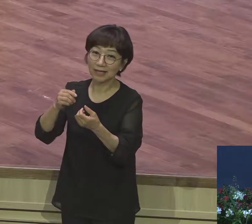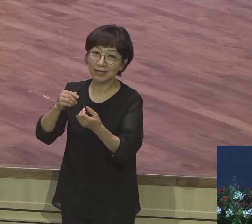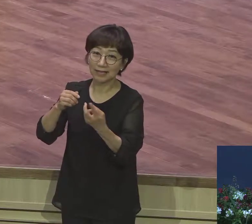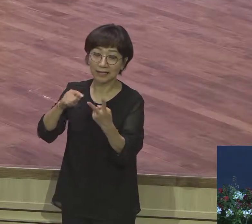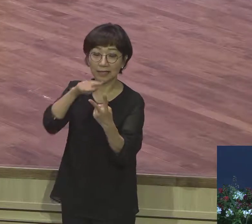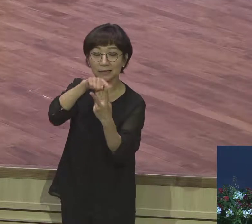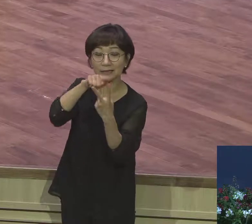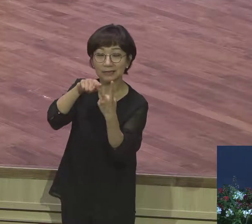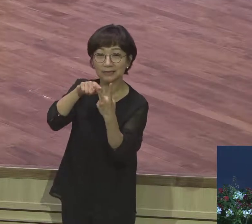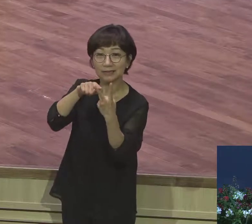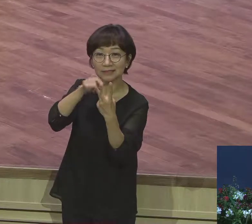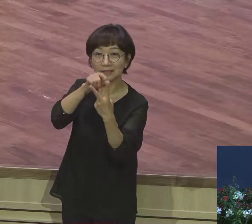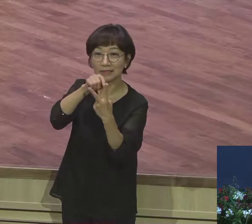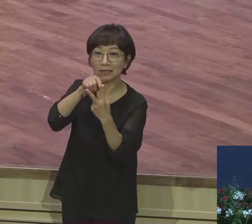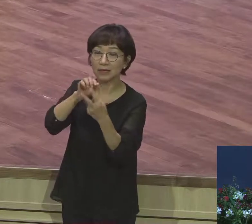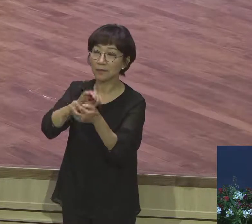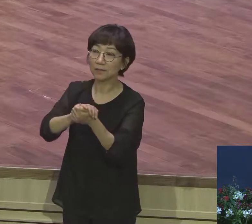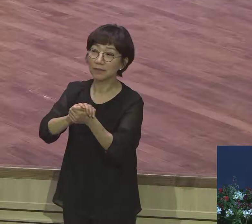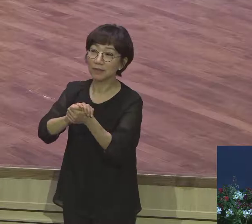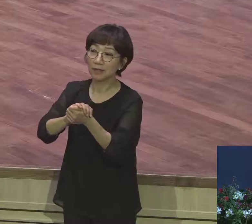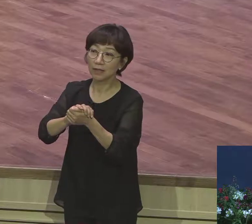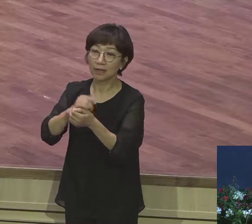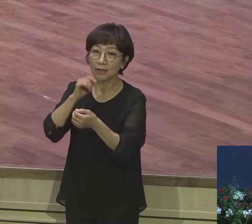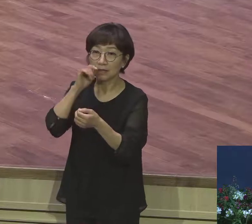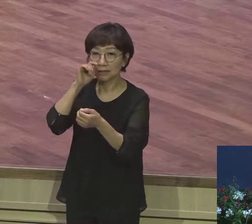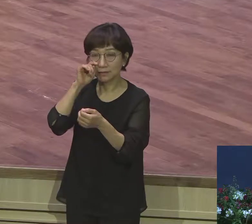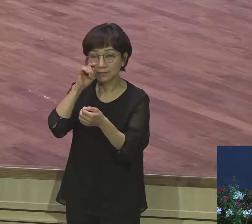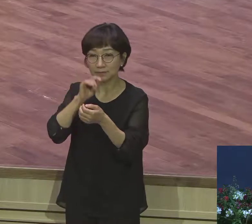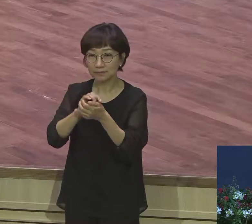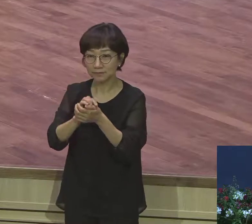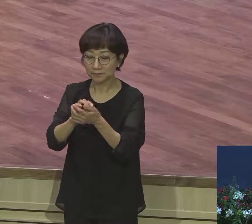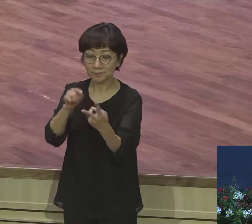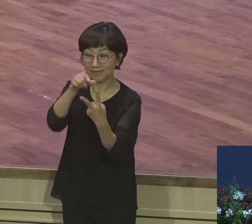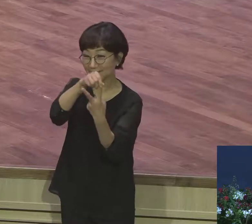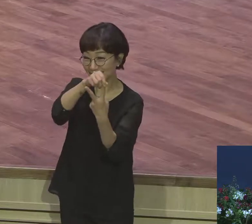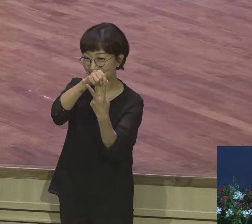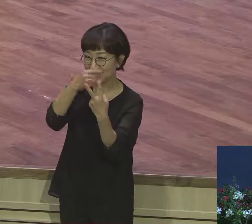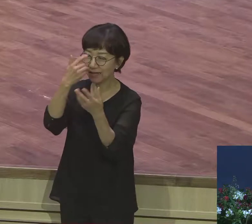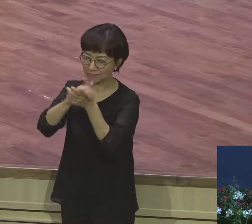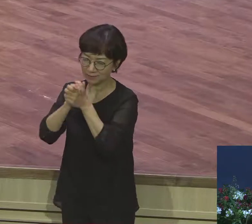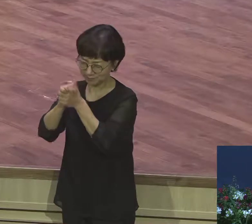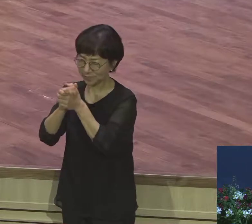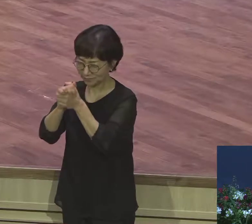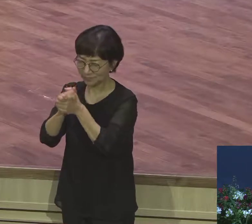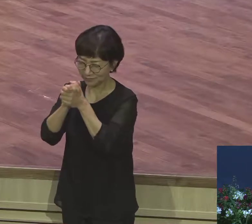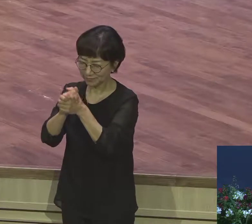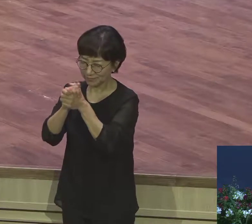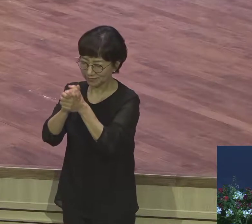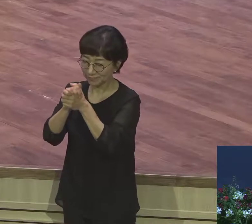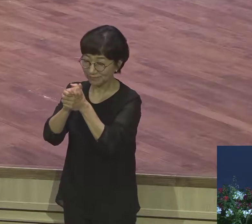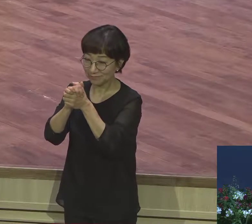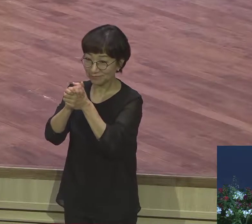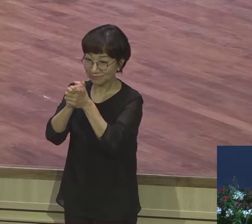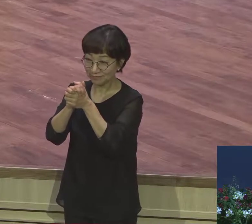하늘에 있어 아직도 기도를 많이 해 하늘에 있어 아직도 그런데 어떤 사람은 땅이 이루어졌어